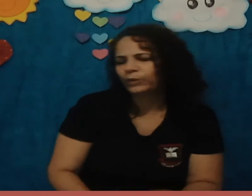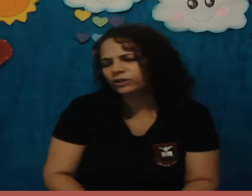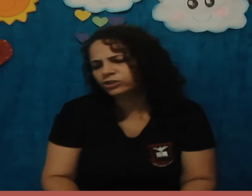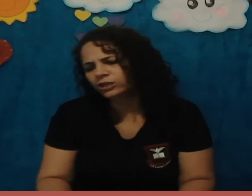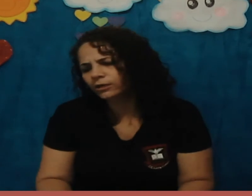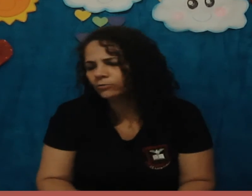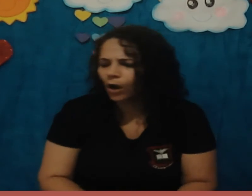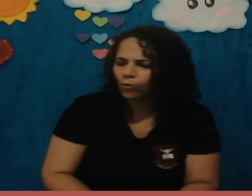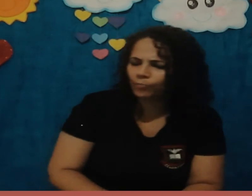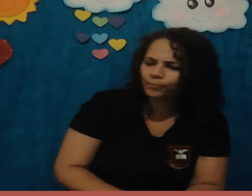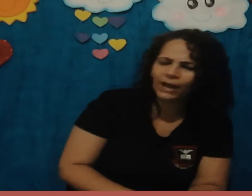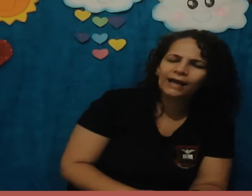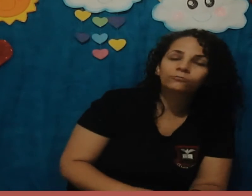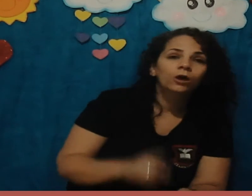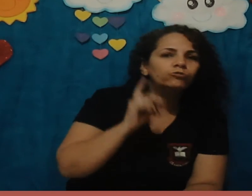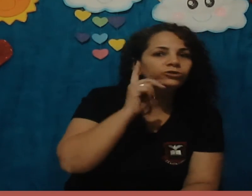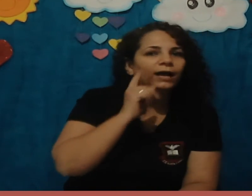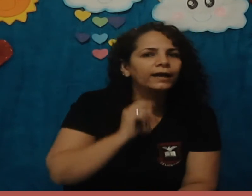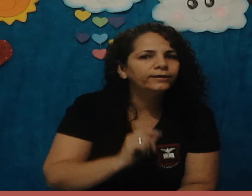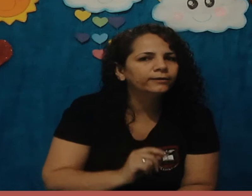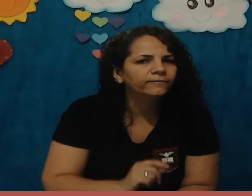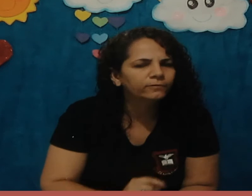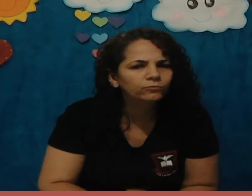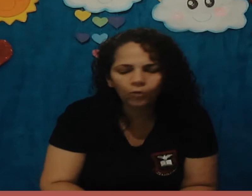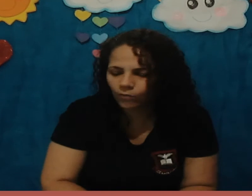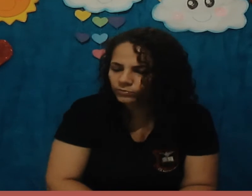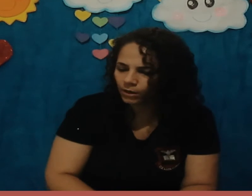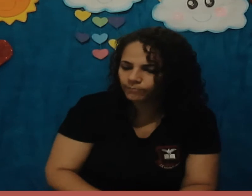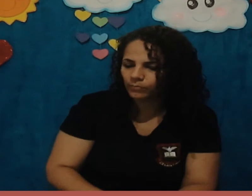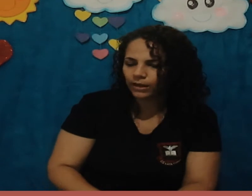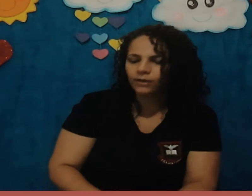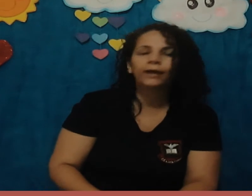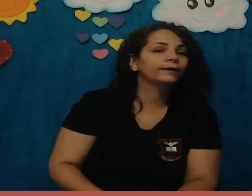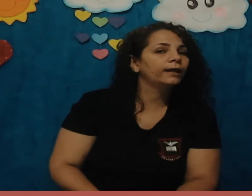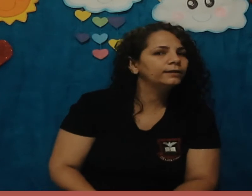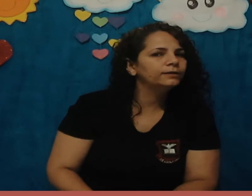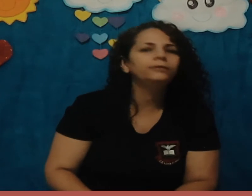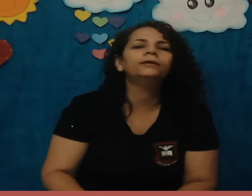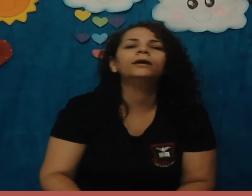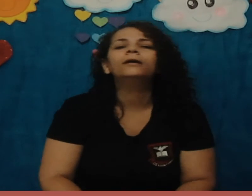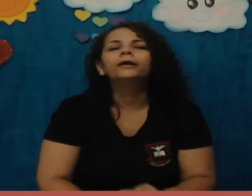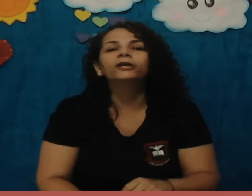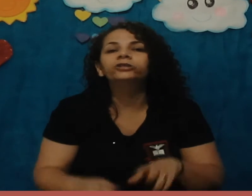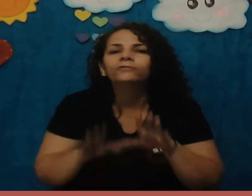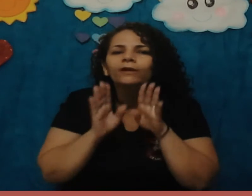peixinho, o pato, o jacaré nasce do ovo também, a galinha. E a gente vai